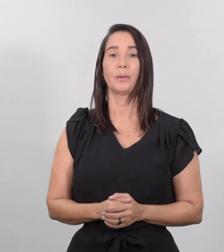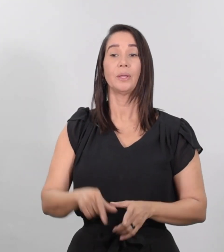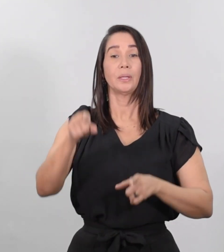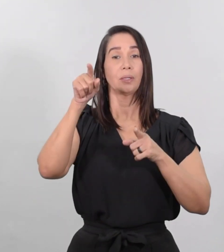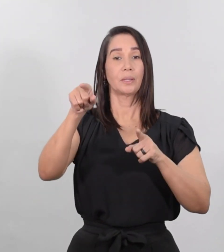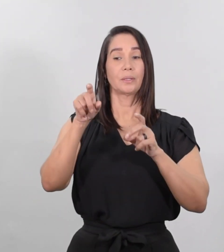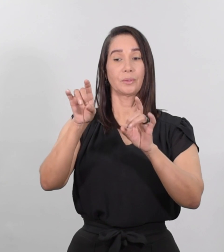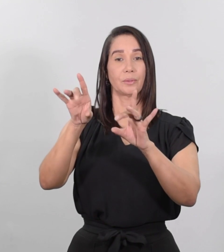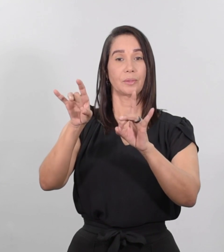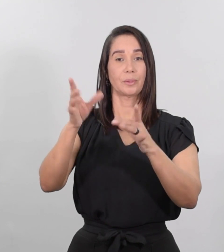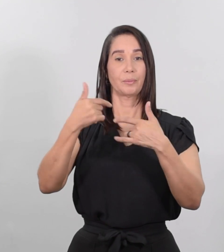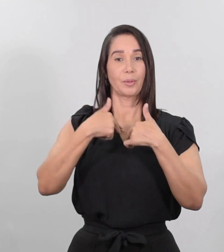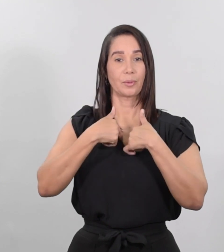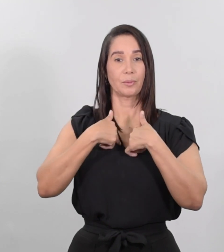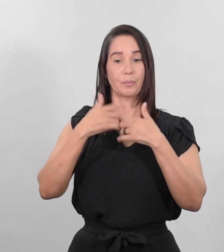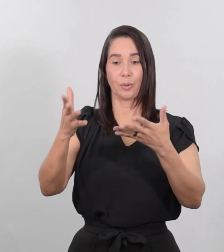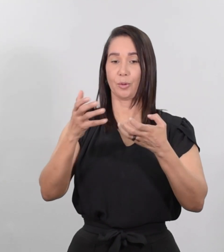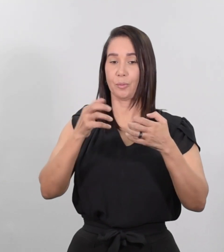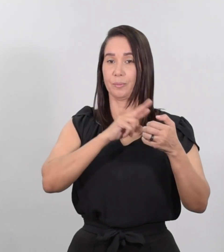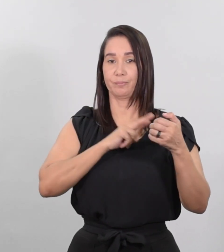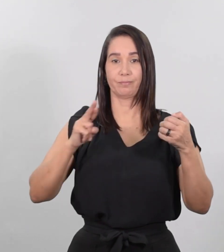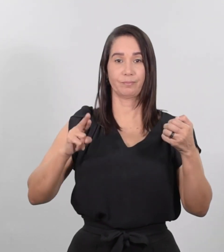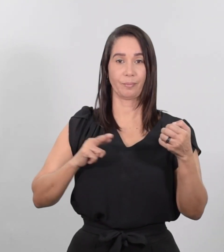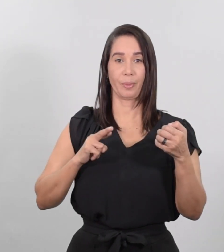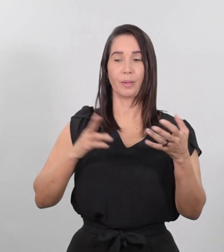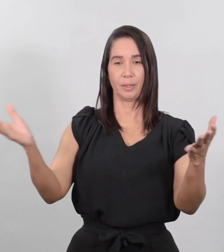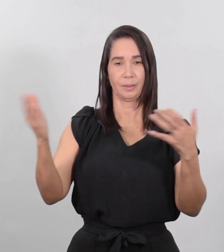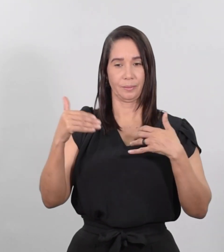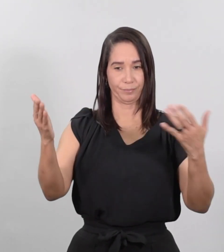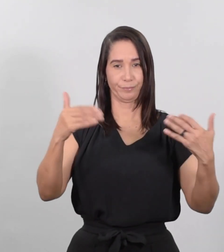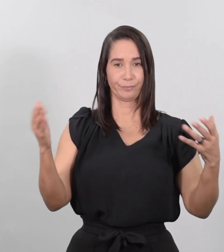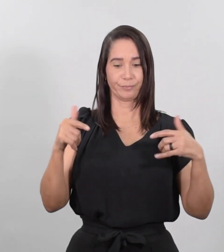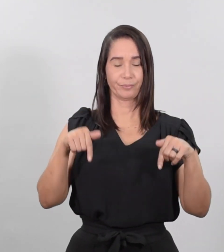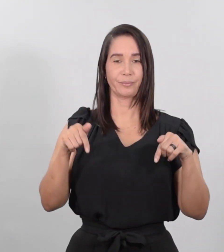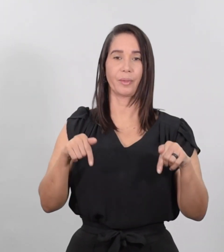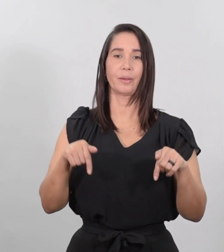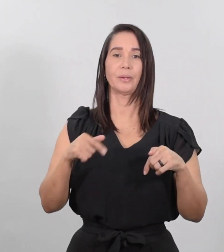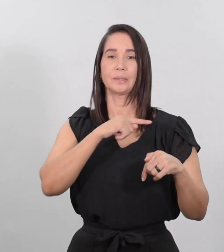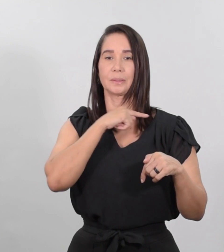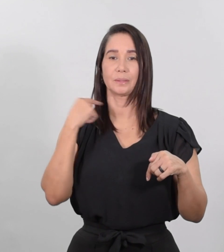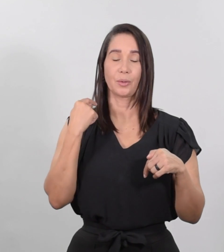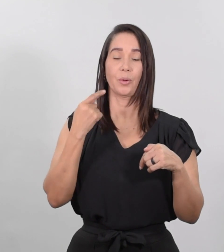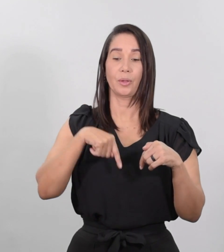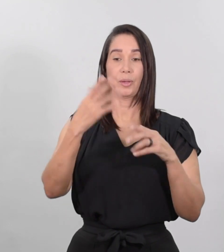enemigos míos, que no me quieren por rey, tráiganlos acá, y degollenlos en mi presencia.